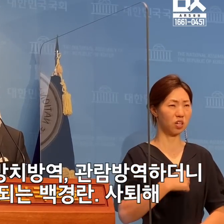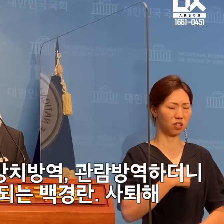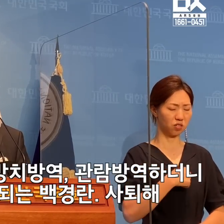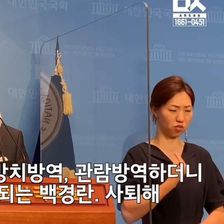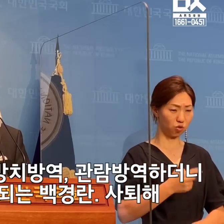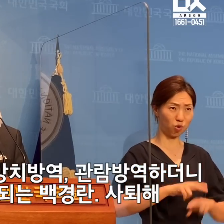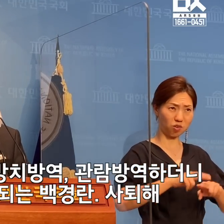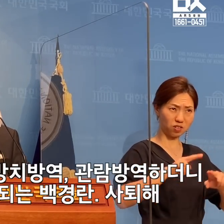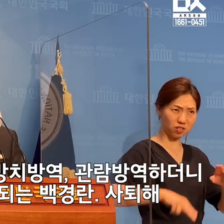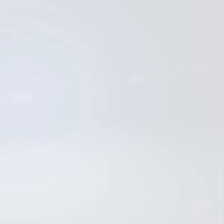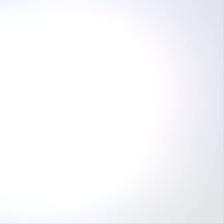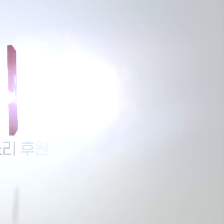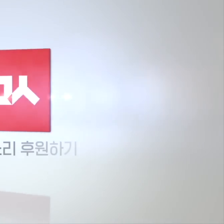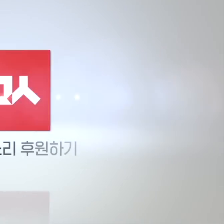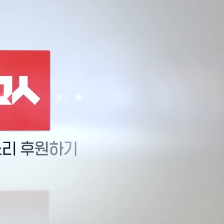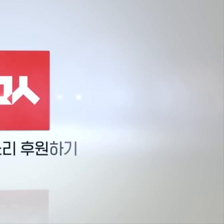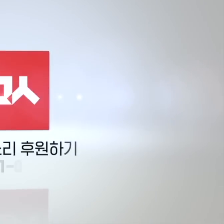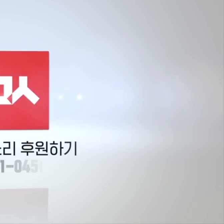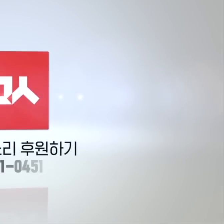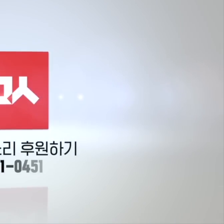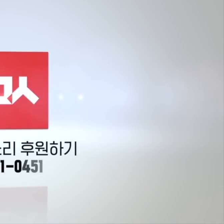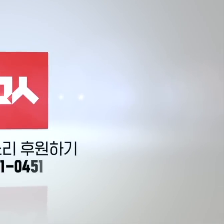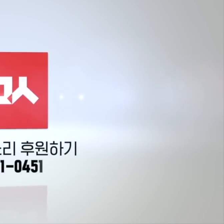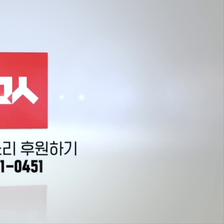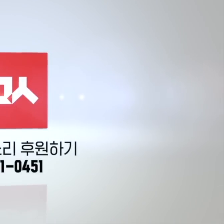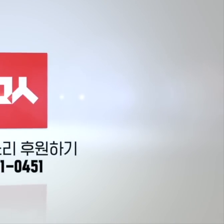결정하기를 바랍니다. 이 시각 세계였습니다.